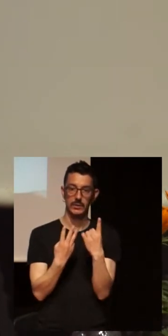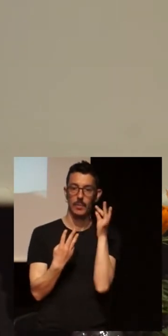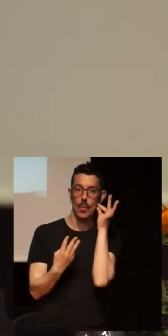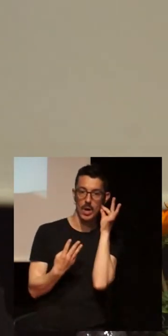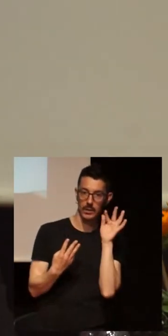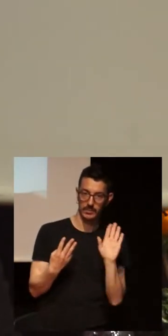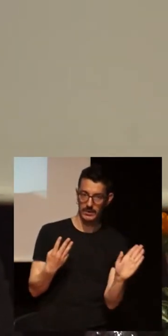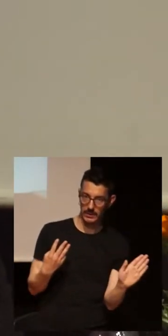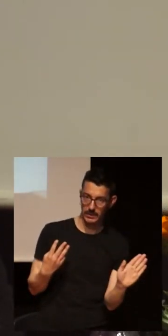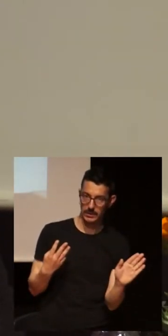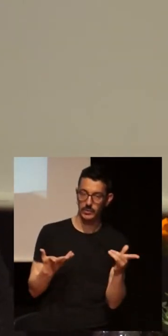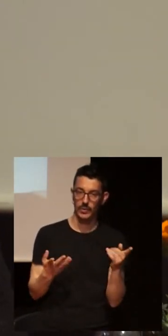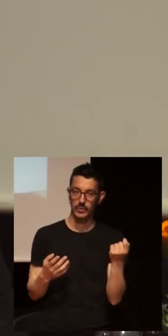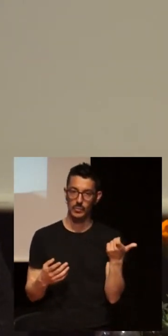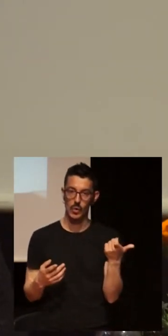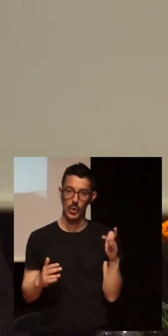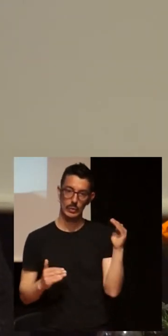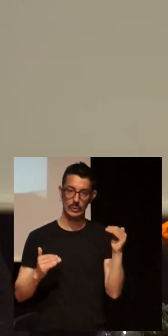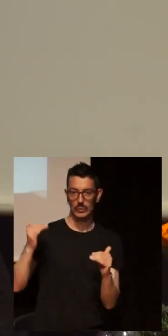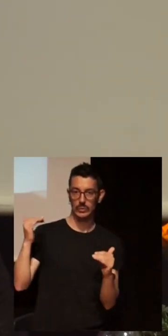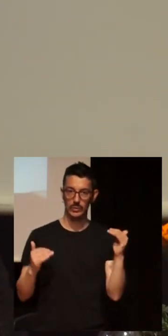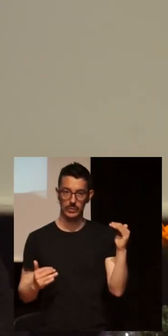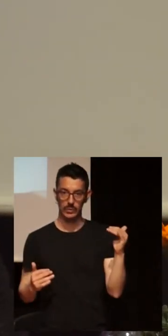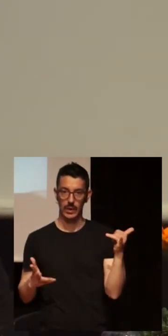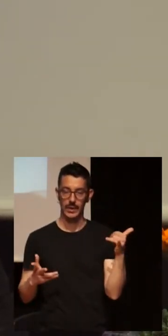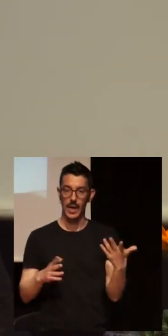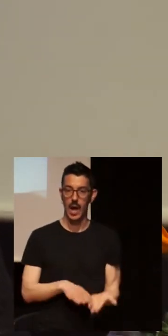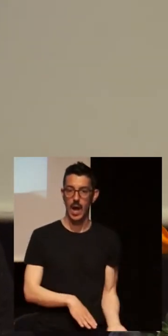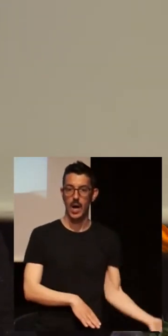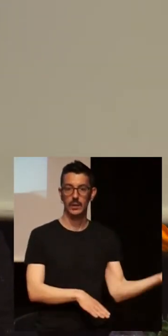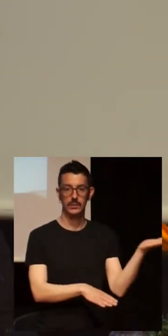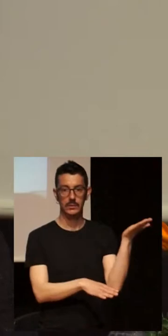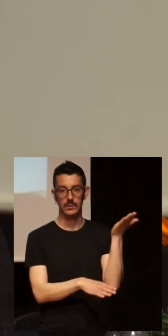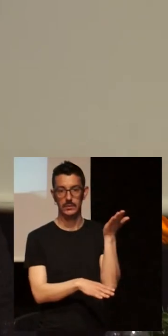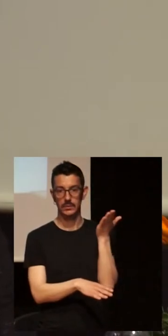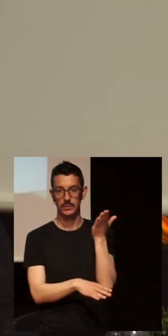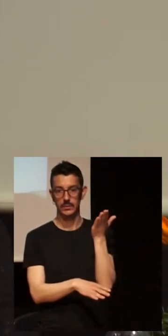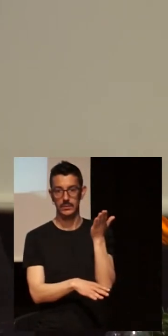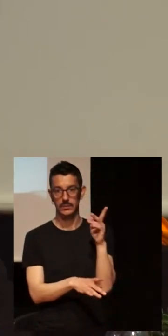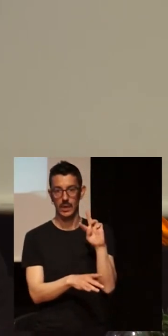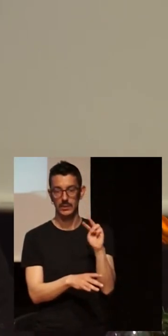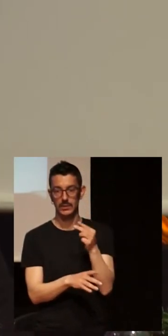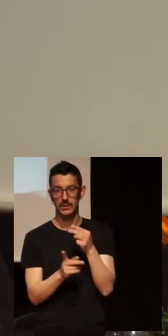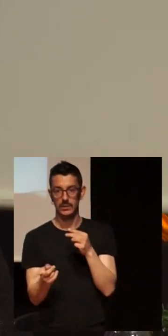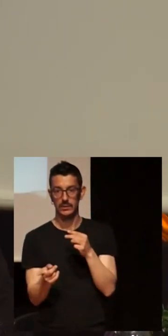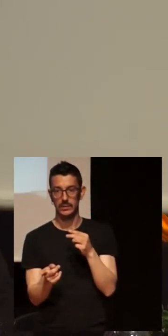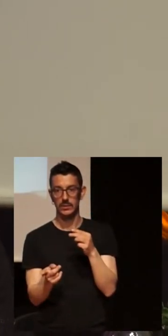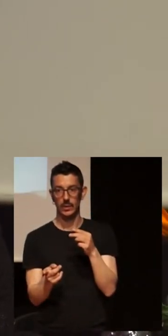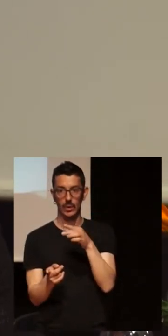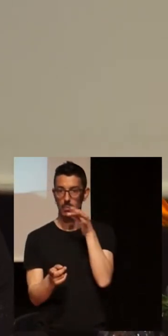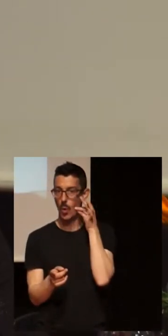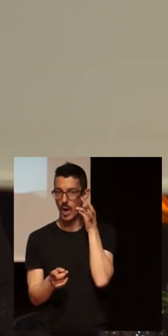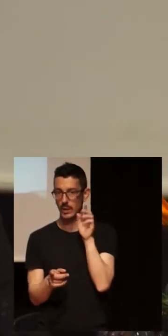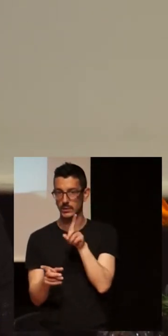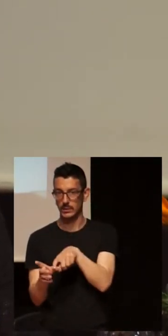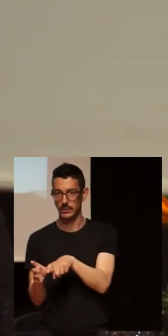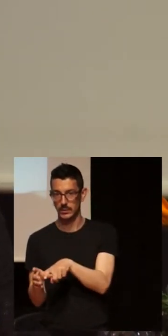well, and in the second table, only women intervened. Claro,